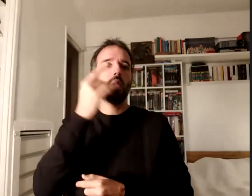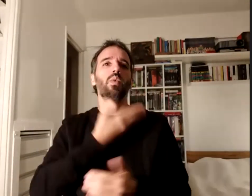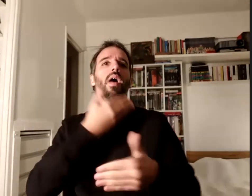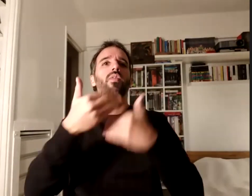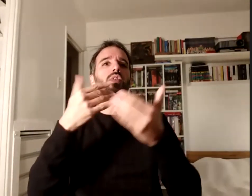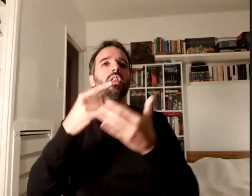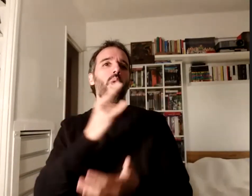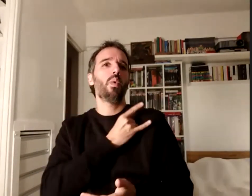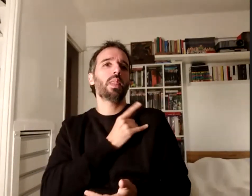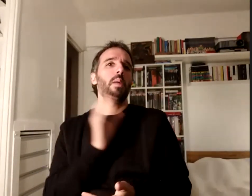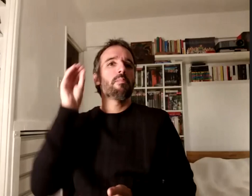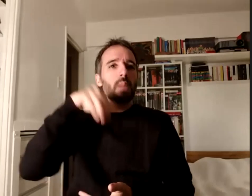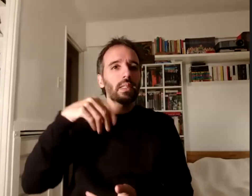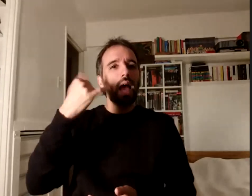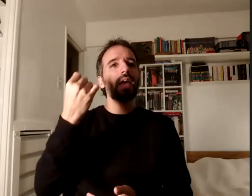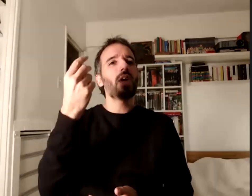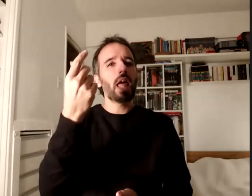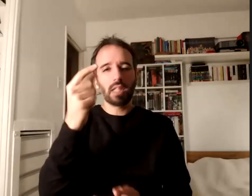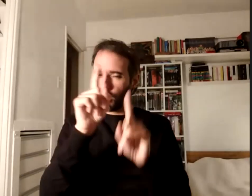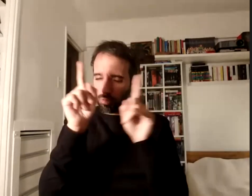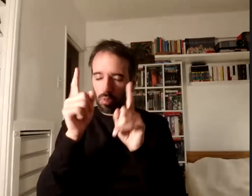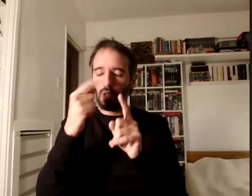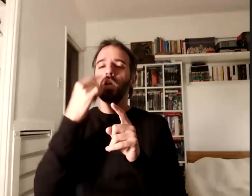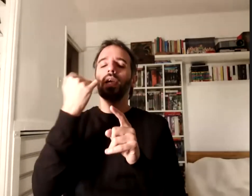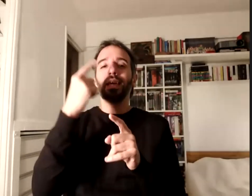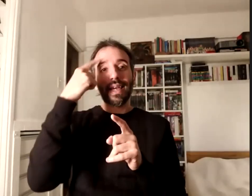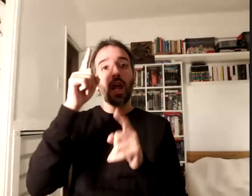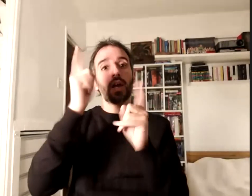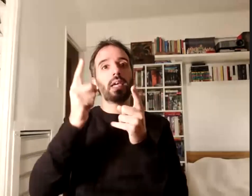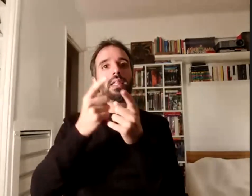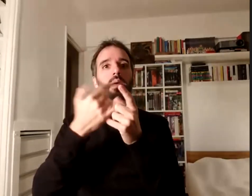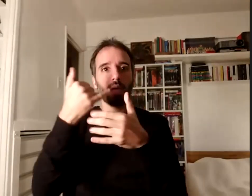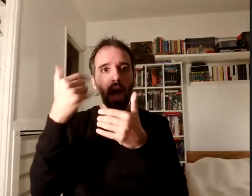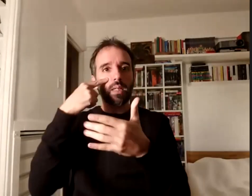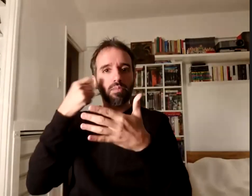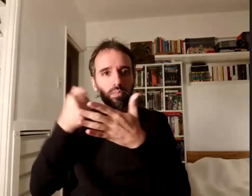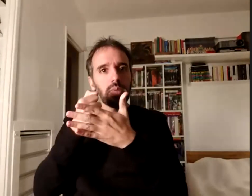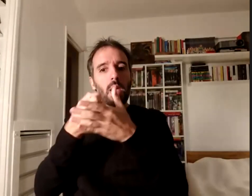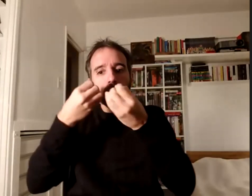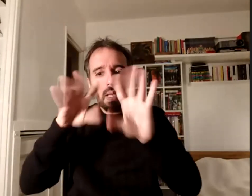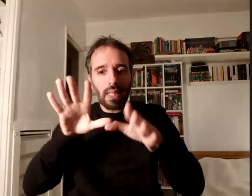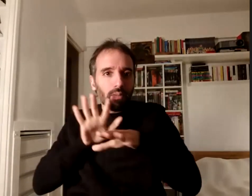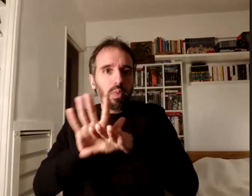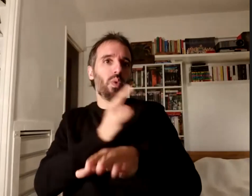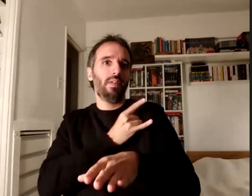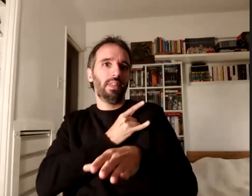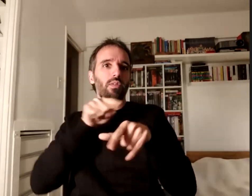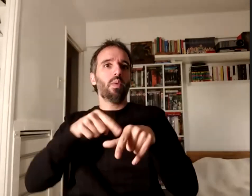valorizar sino que yo creo que hay que traccionar a la universidad desde la extensión universitaria pensada como espacio